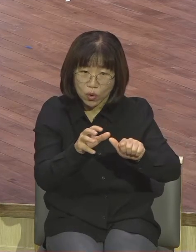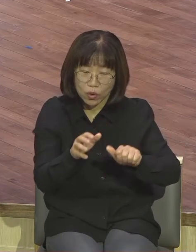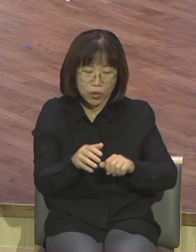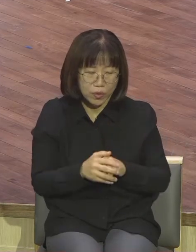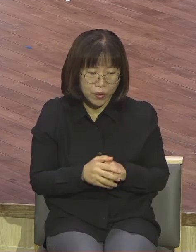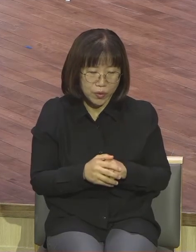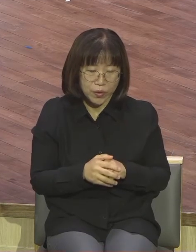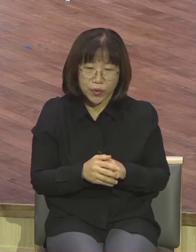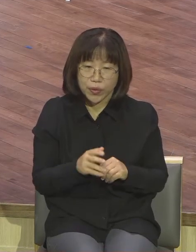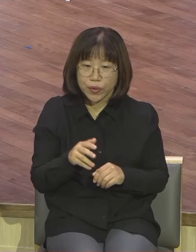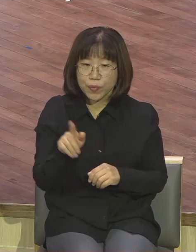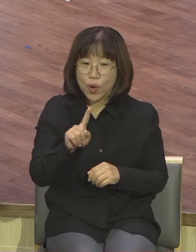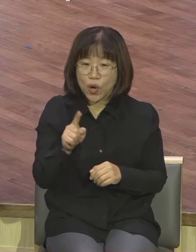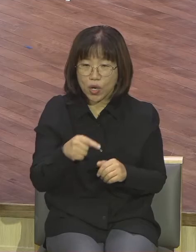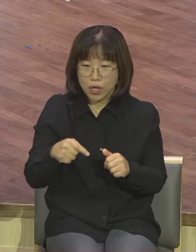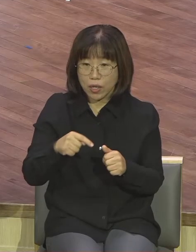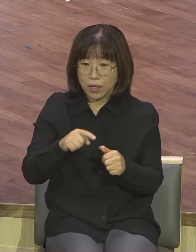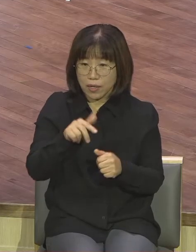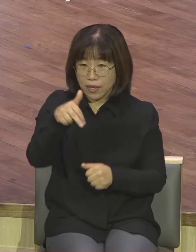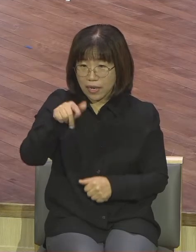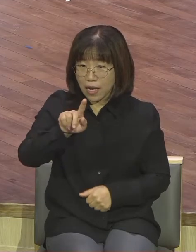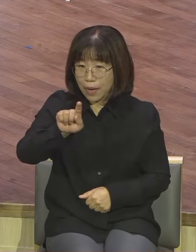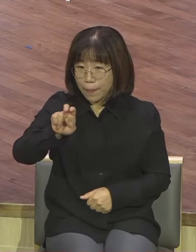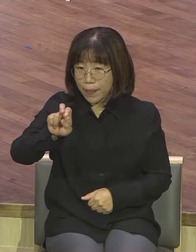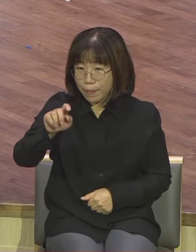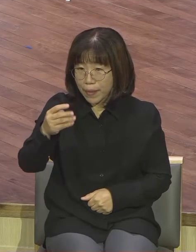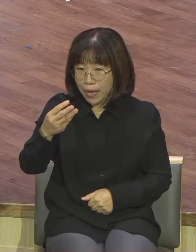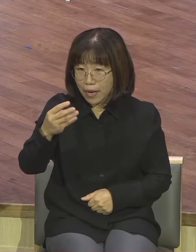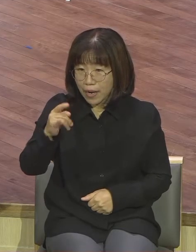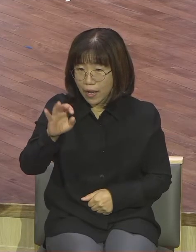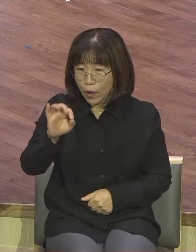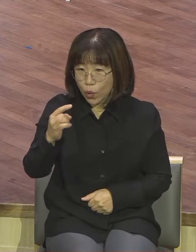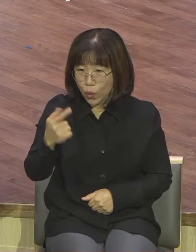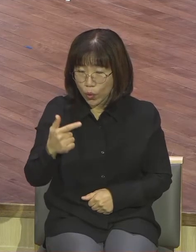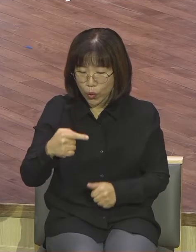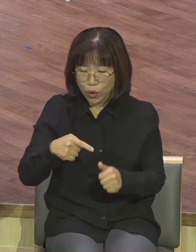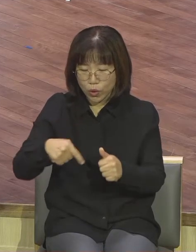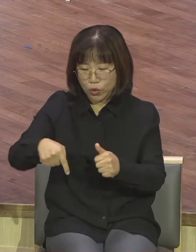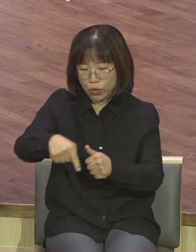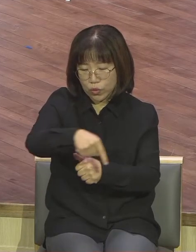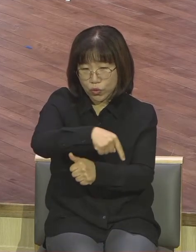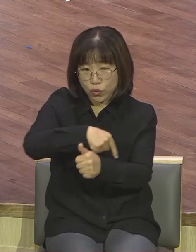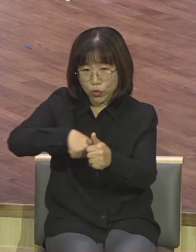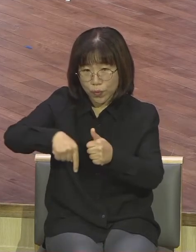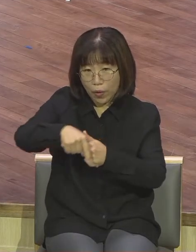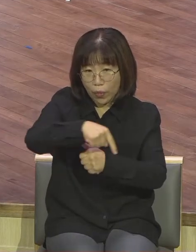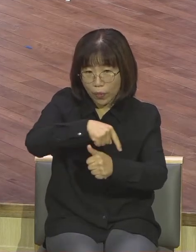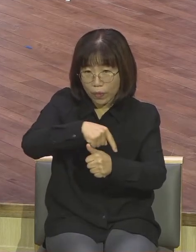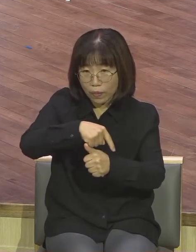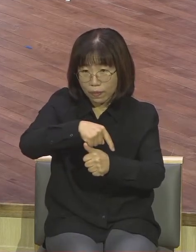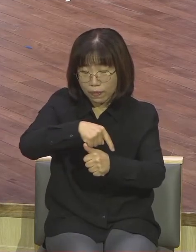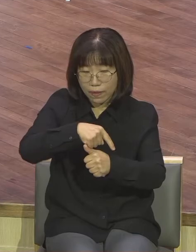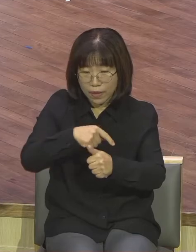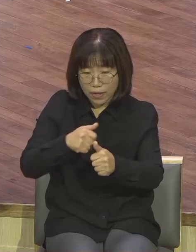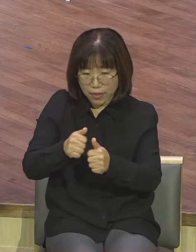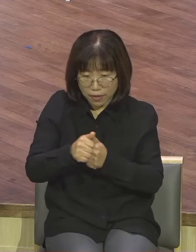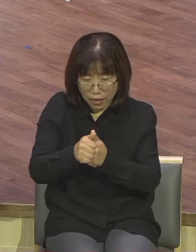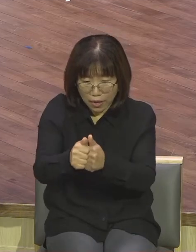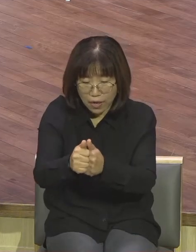뭐요 주변 환경 변화 속에서 살아남기 위해서 자기 피부색을 수시로 그렇게 변화시키지요